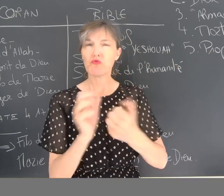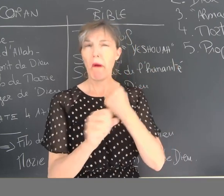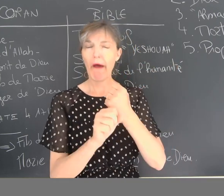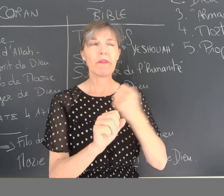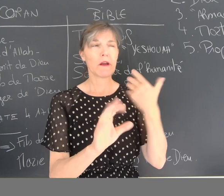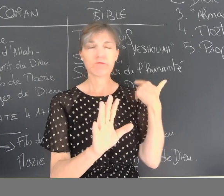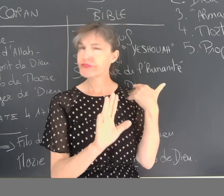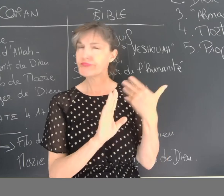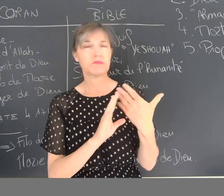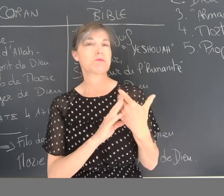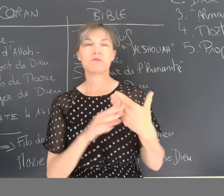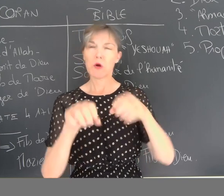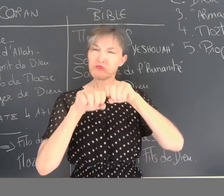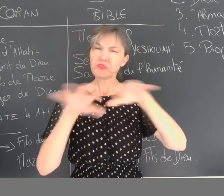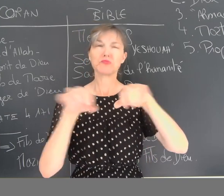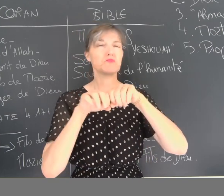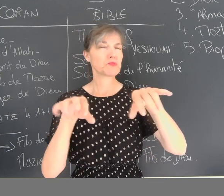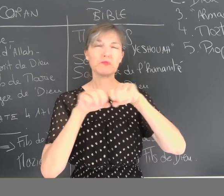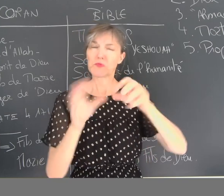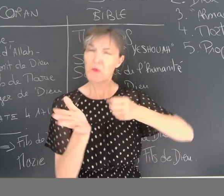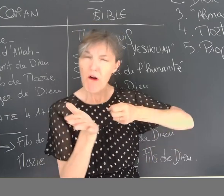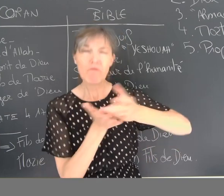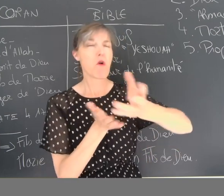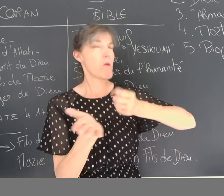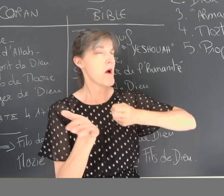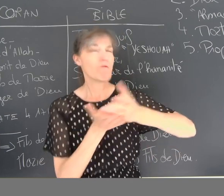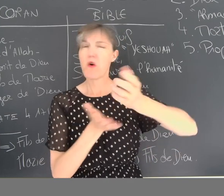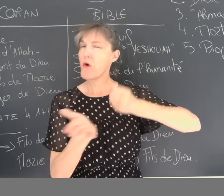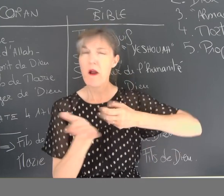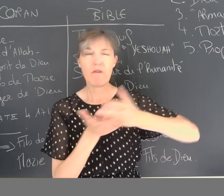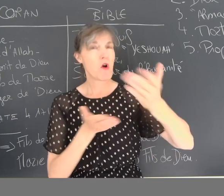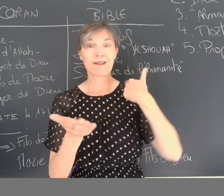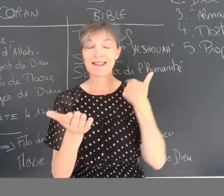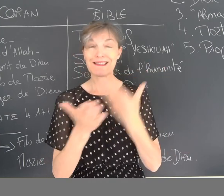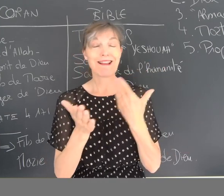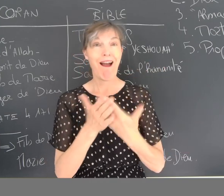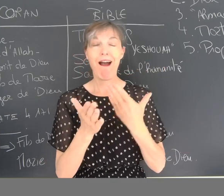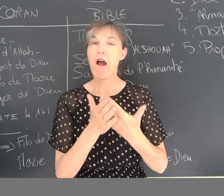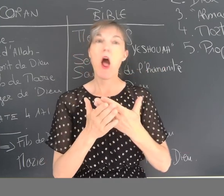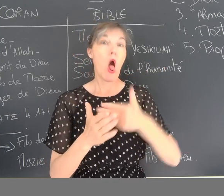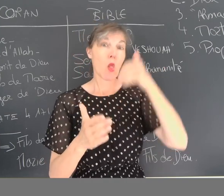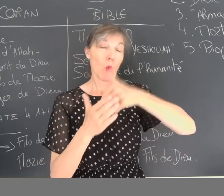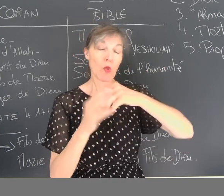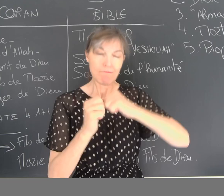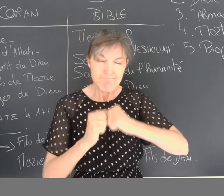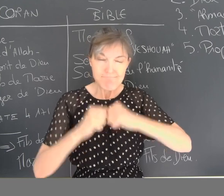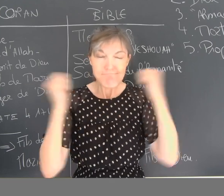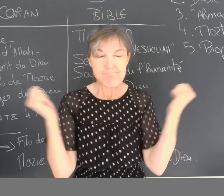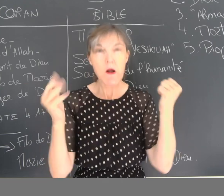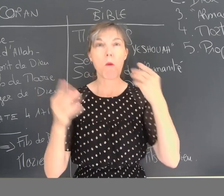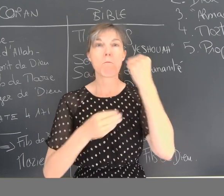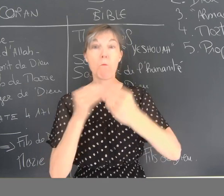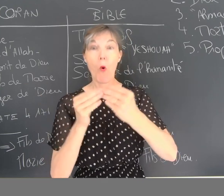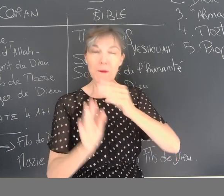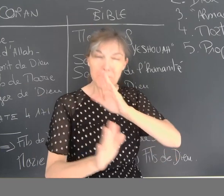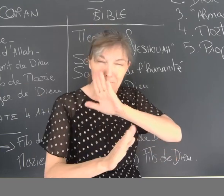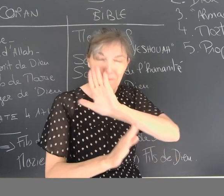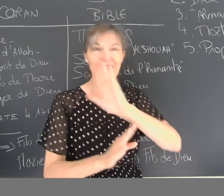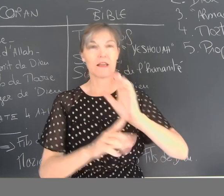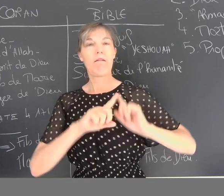Depuis plusieurs années déjà, le CNEF édite et diffuse des informations qui concernent le